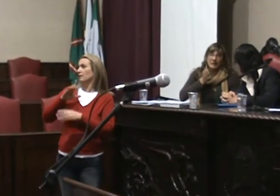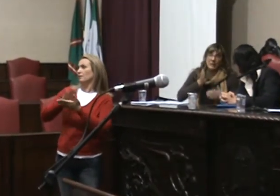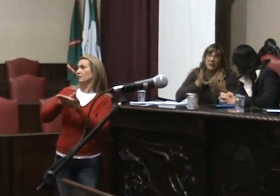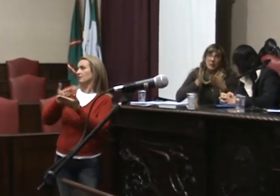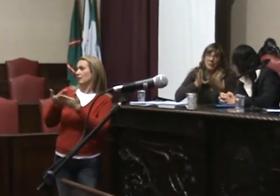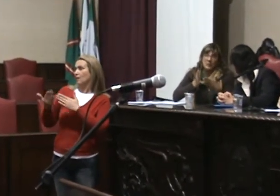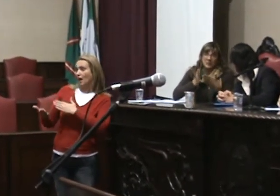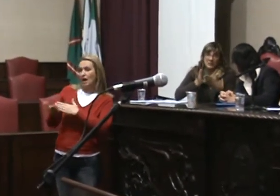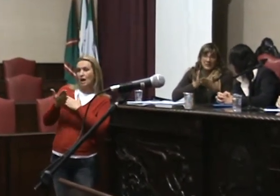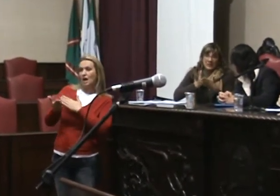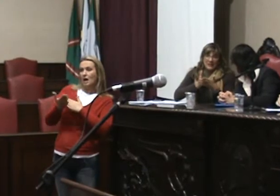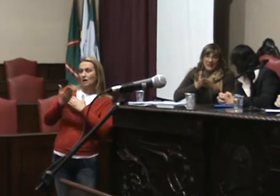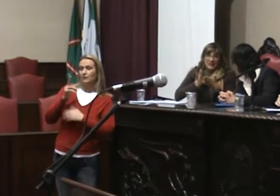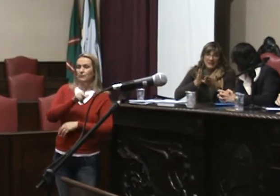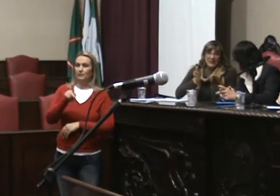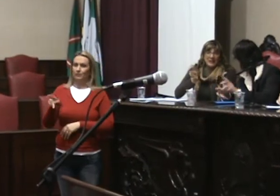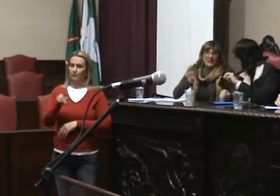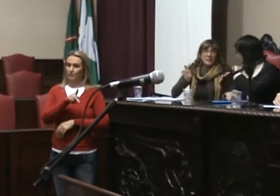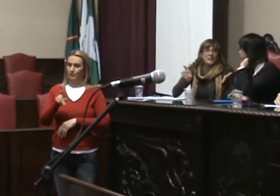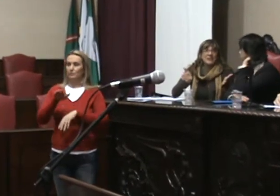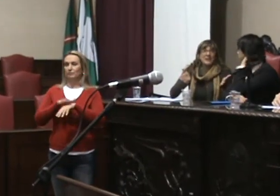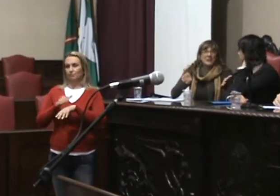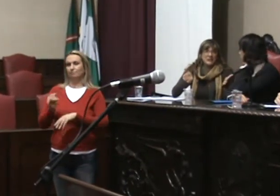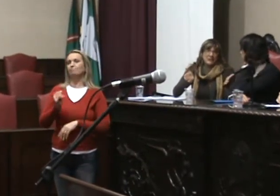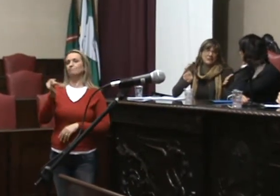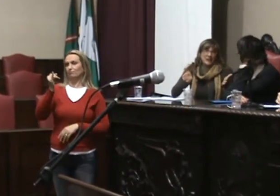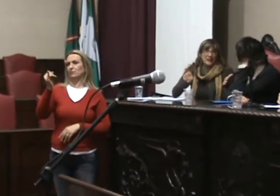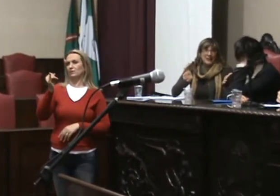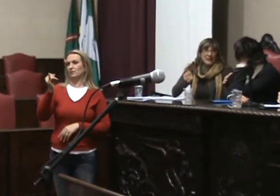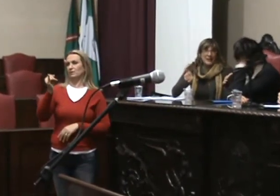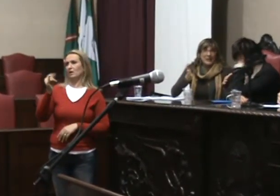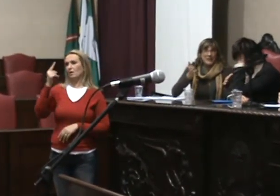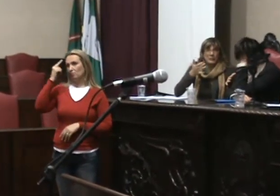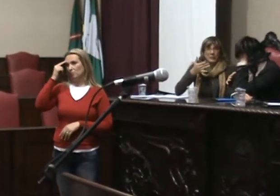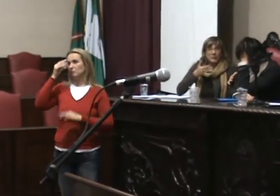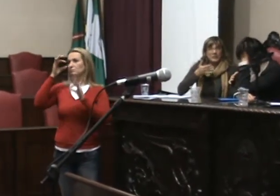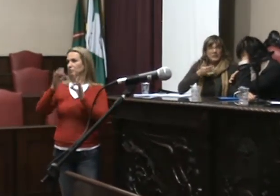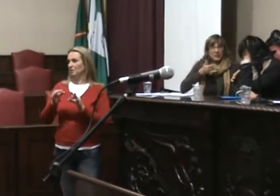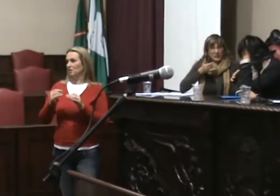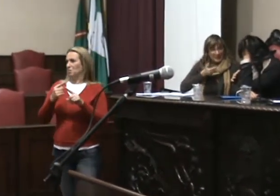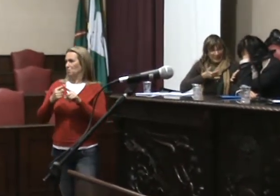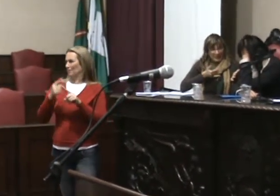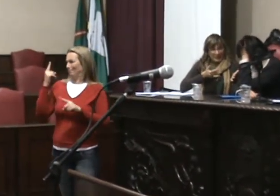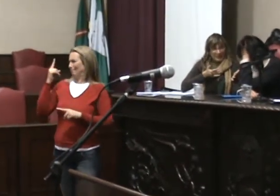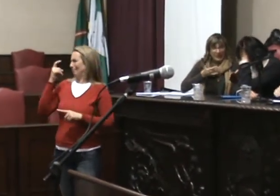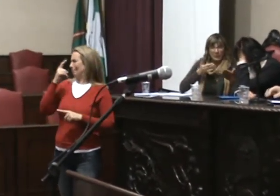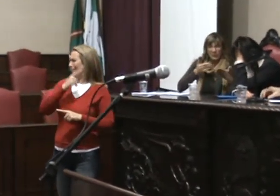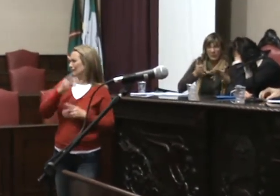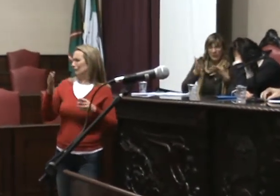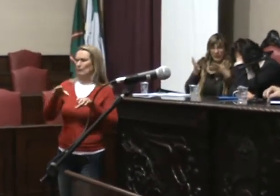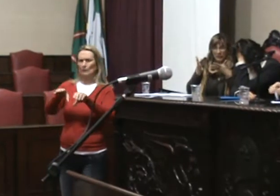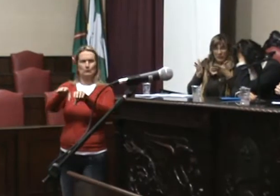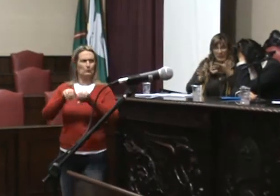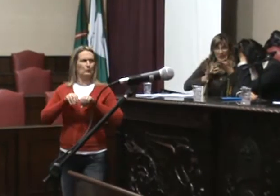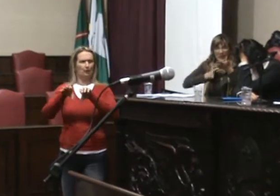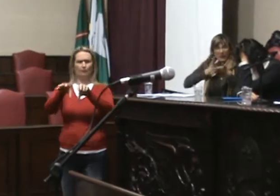Não creio que a gente conseguiria formar uma geração de professores bilingües de uma hora para a outra.